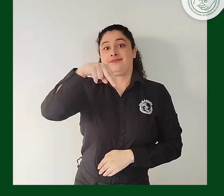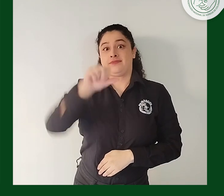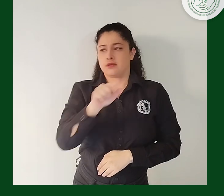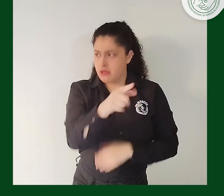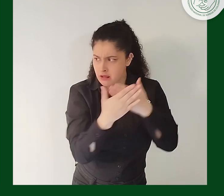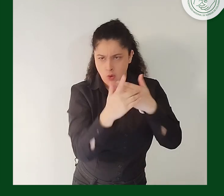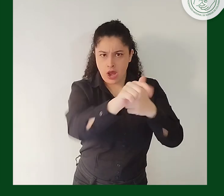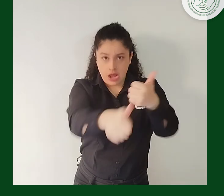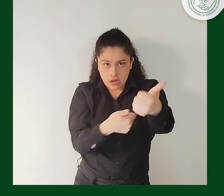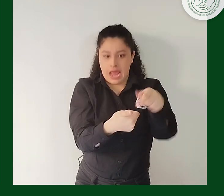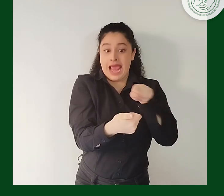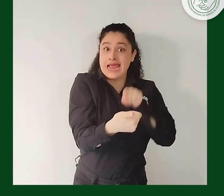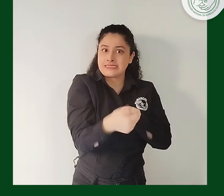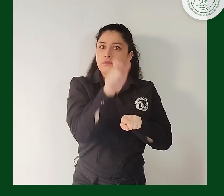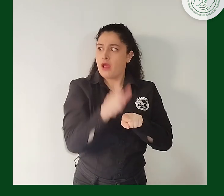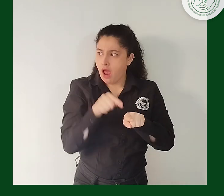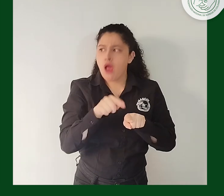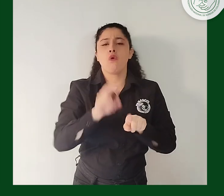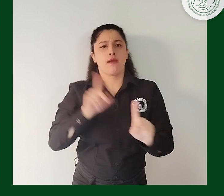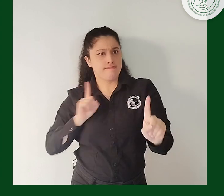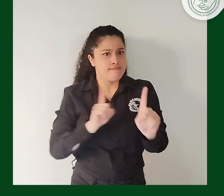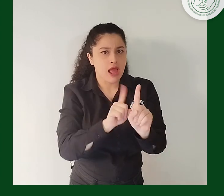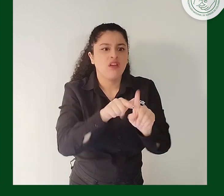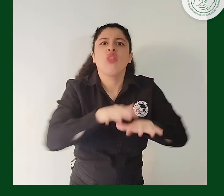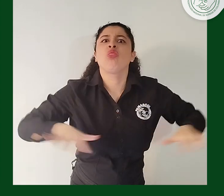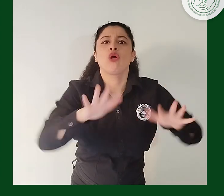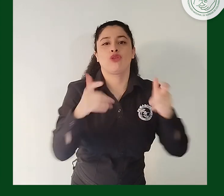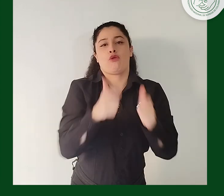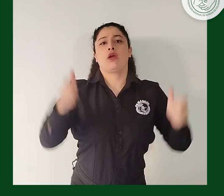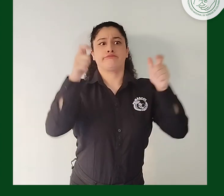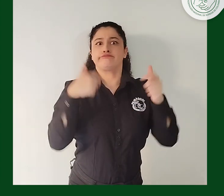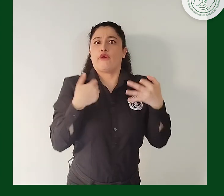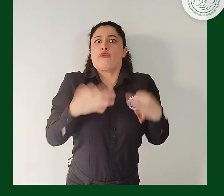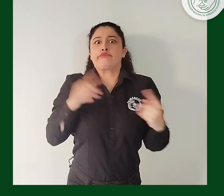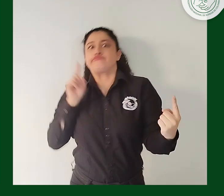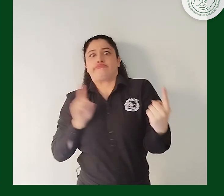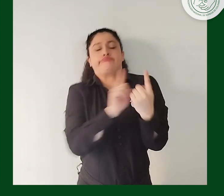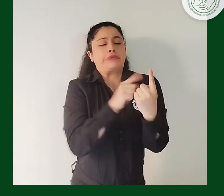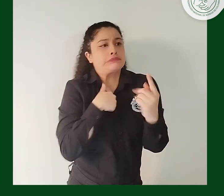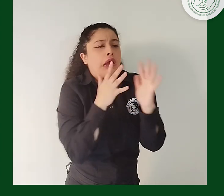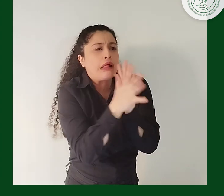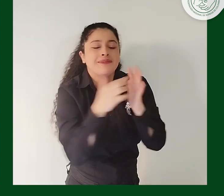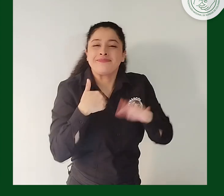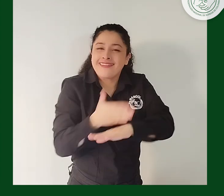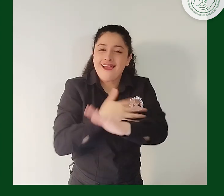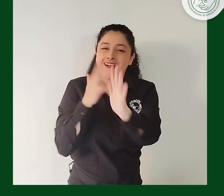encuentro informal en instalaciones del Congreso, le manifestamos las mismas inquietudes. Por lo anterior,